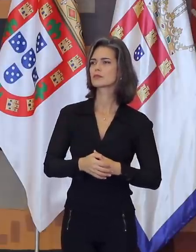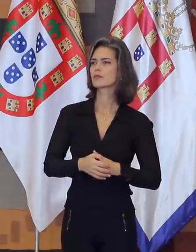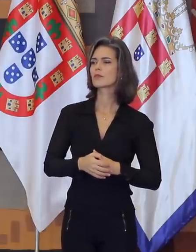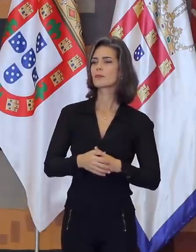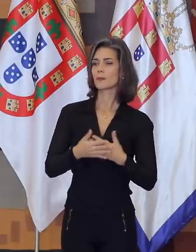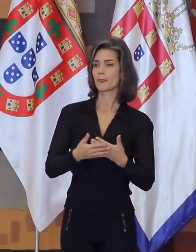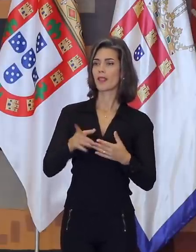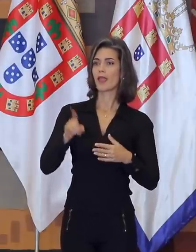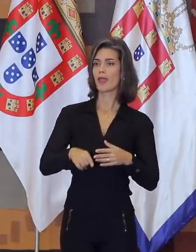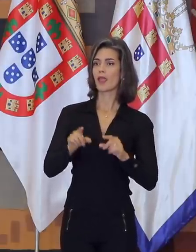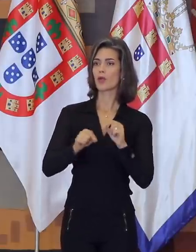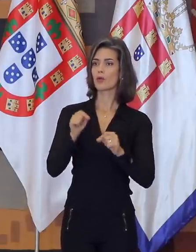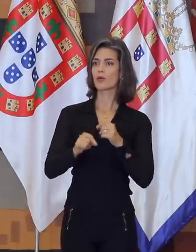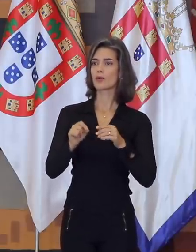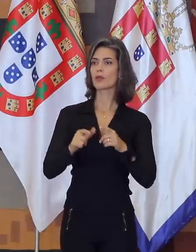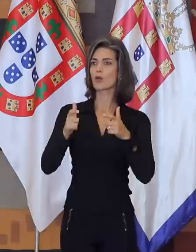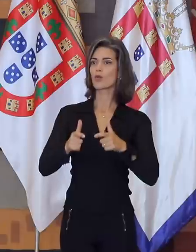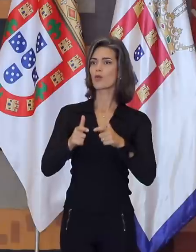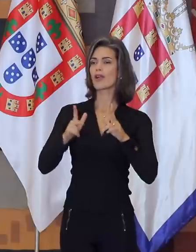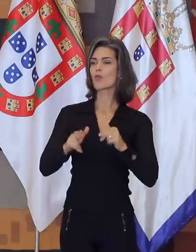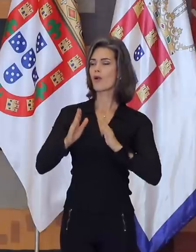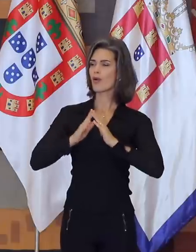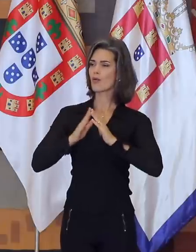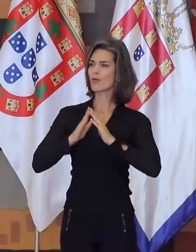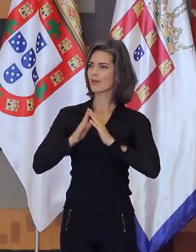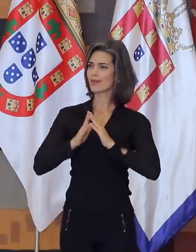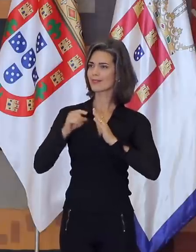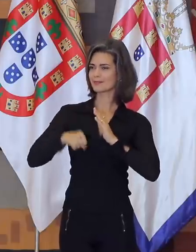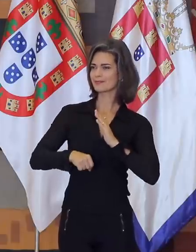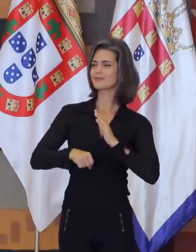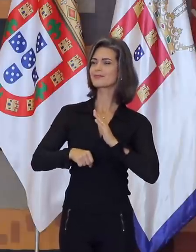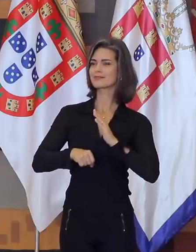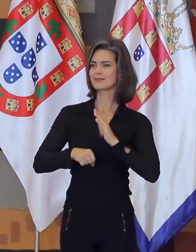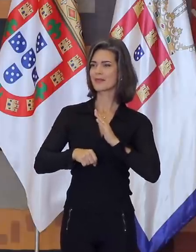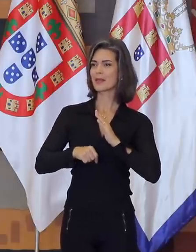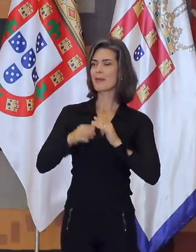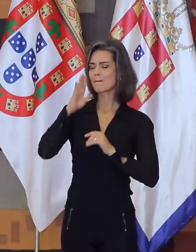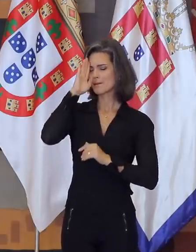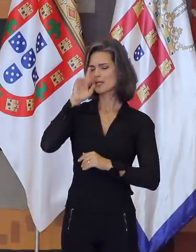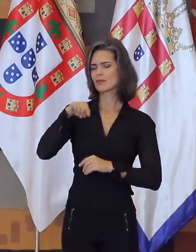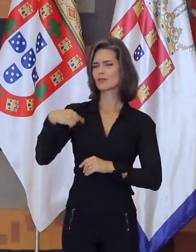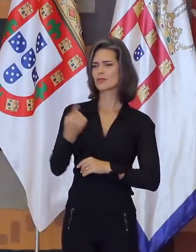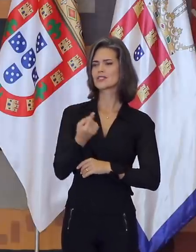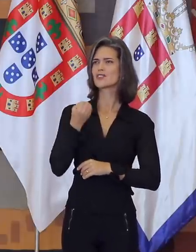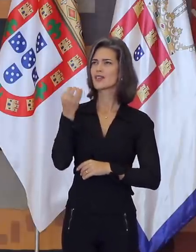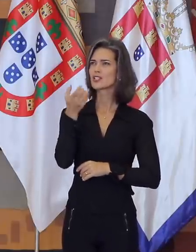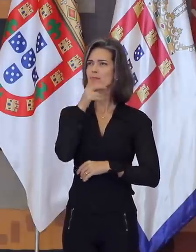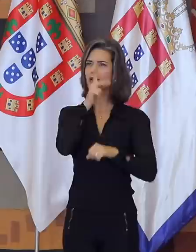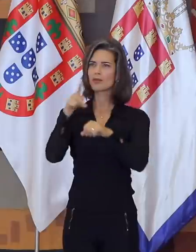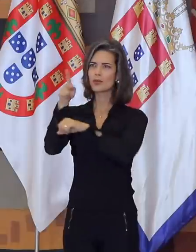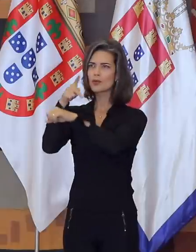representar uma extensão de suas próprias casas, particularmente quando estiverem no exterior, e ela for o vínculo